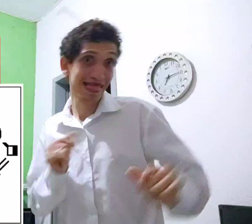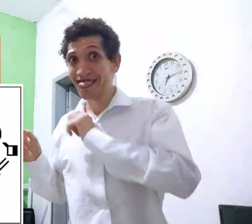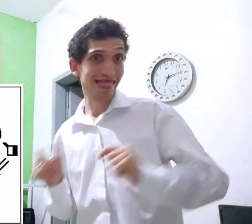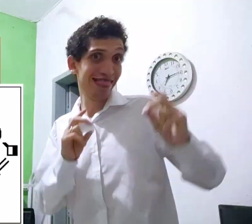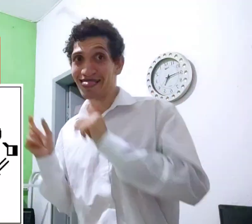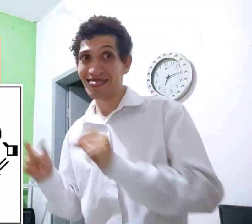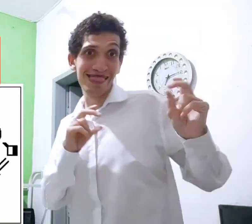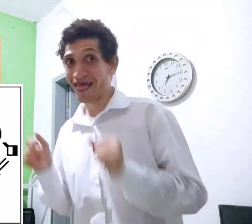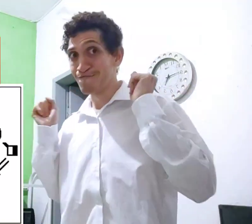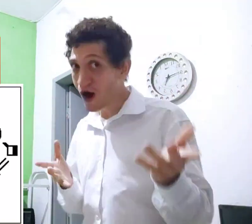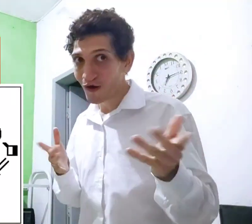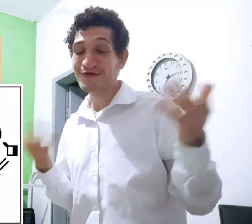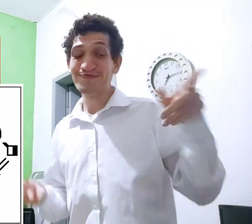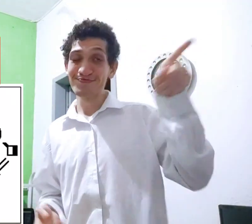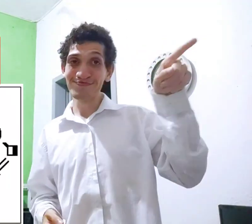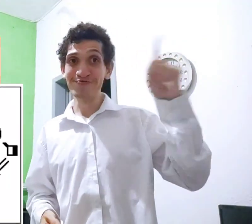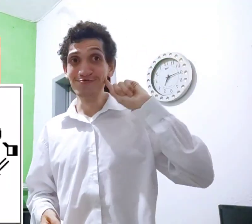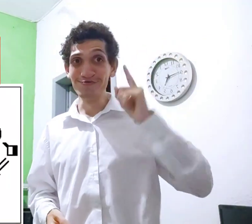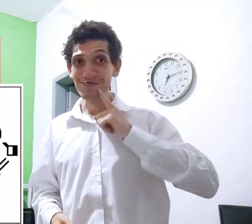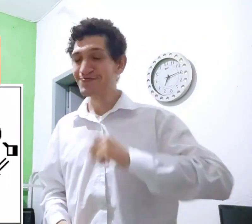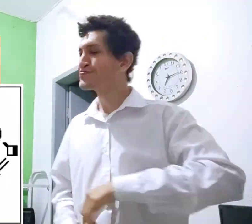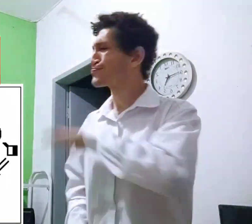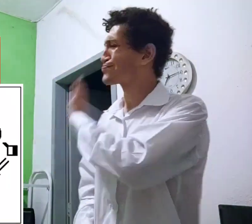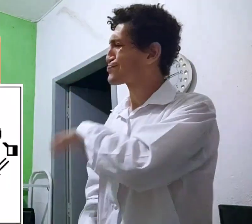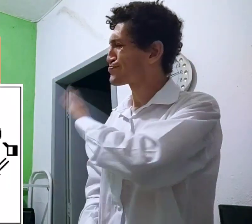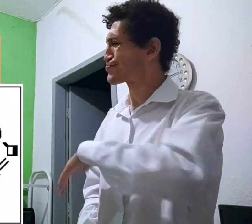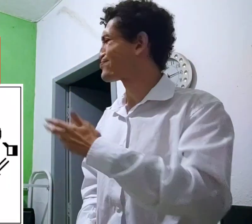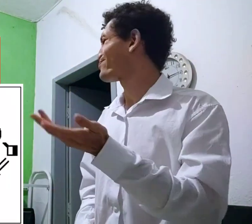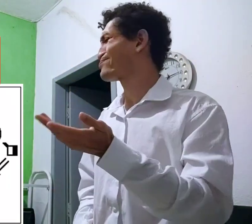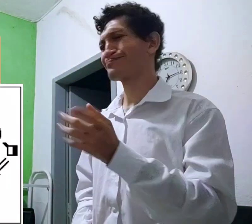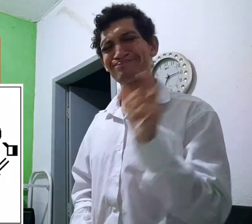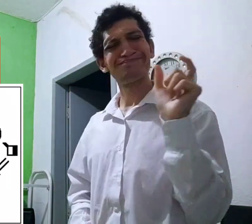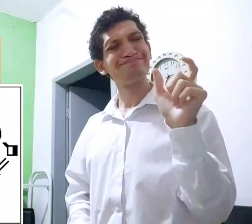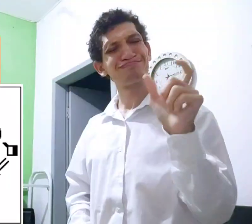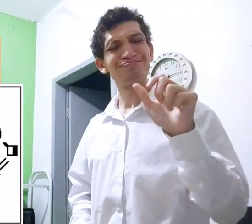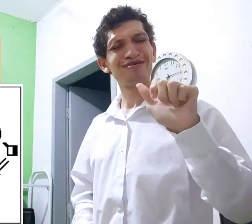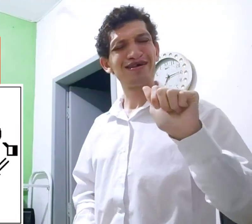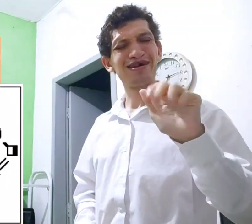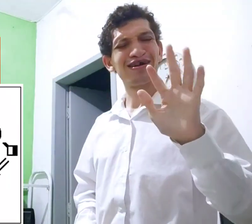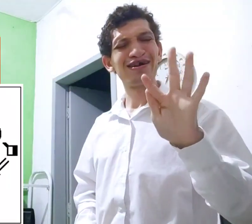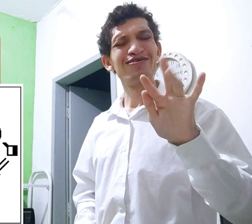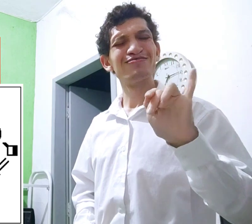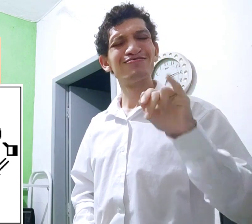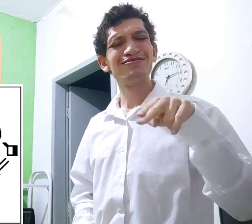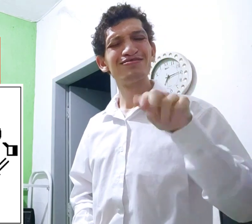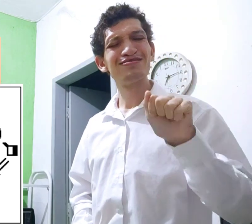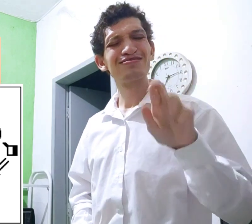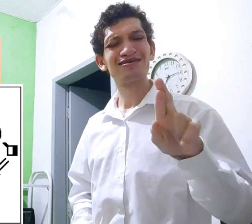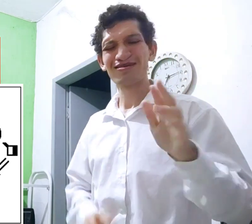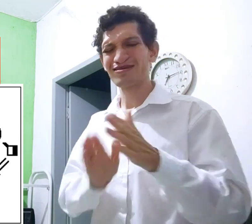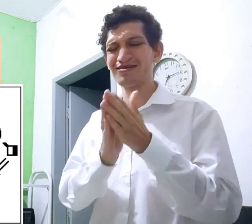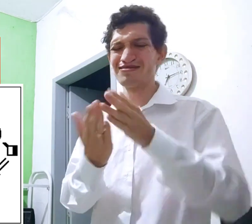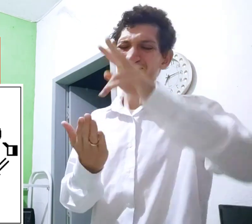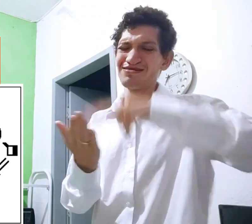Ha ha ha ha ha ha ha! Mau surdo! Ei, Carlos! A palavra apinar?